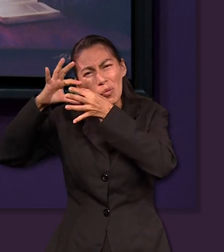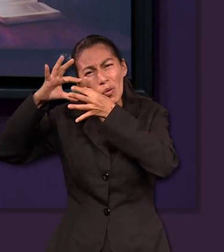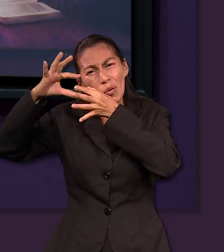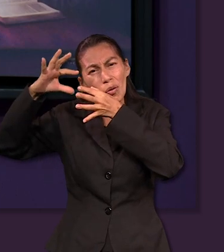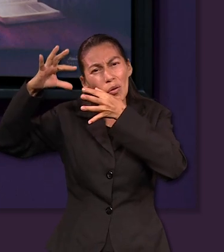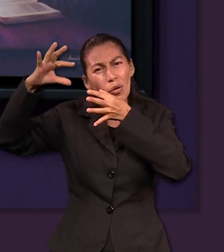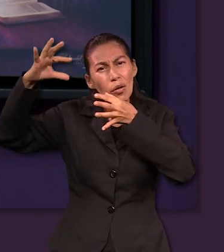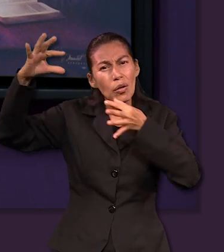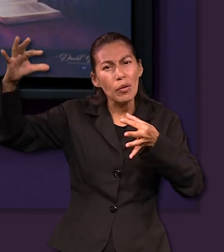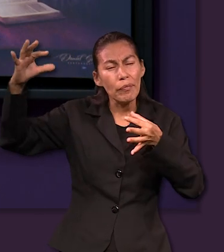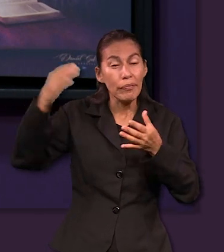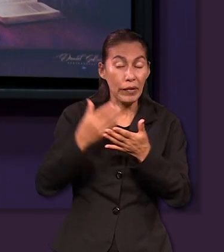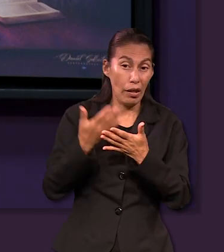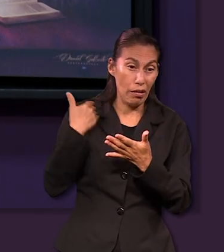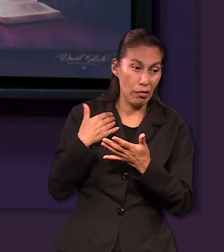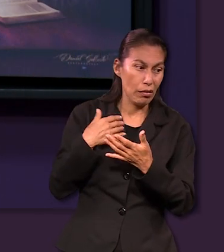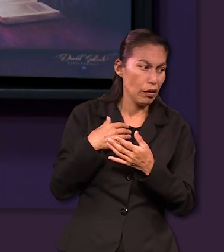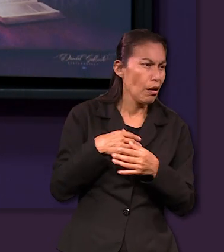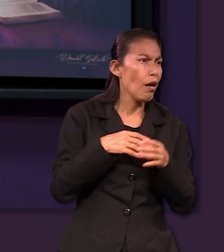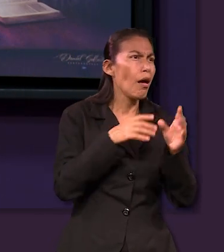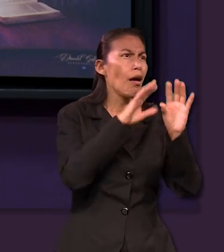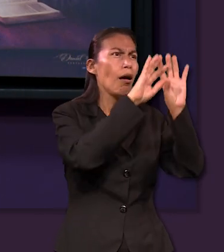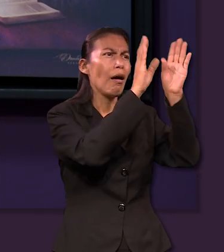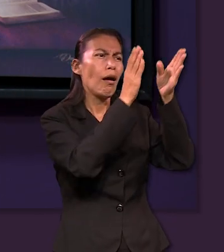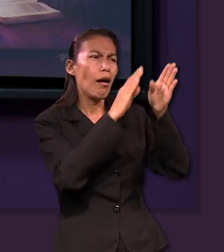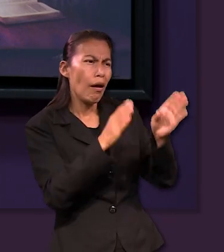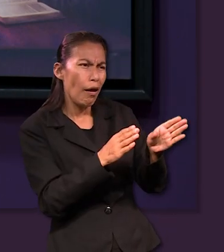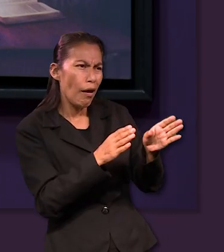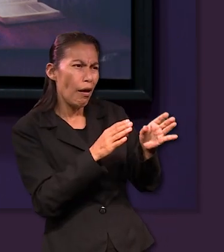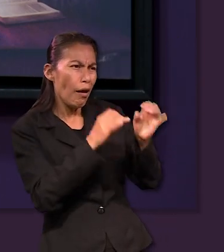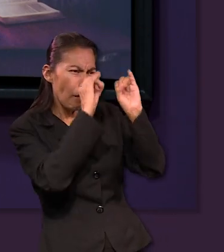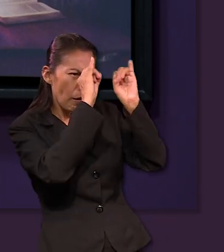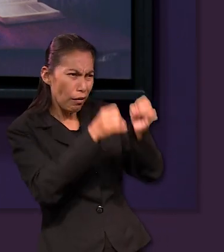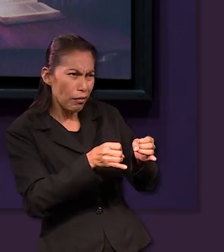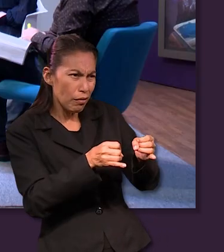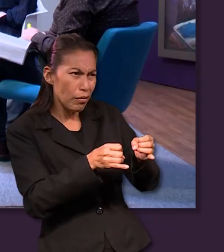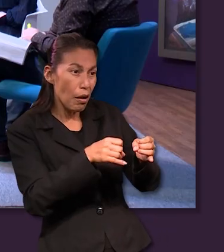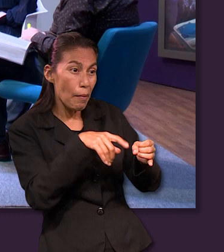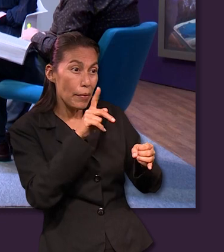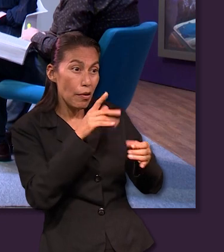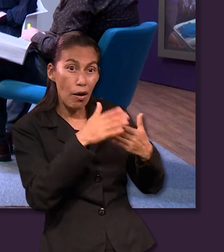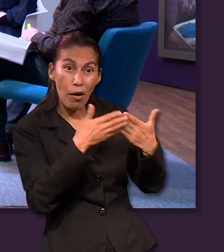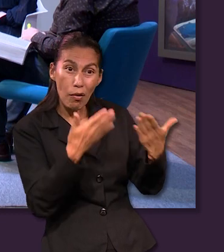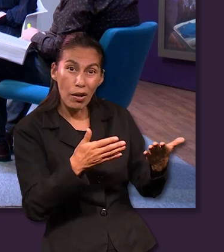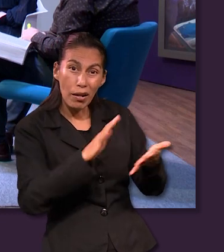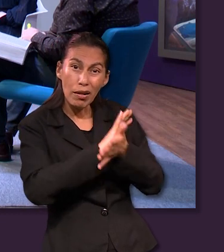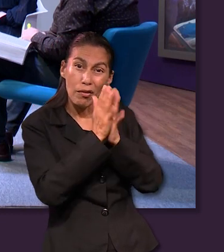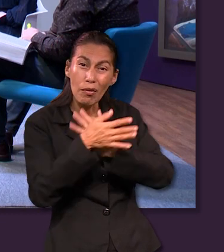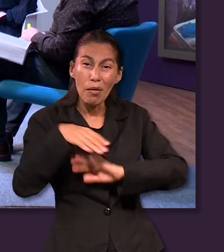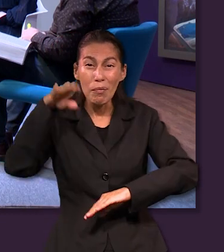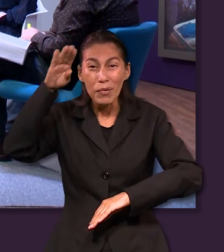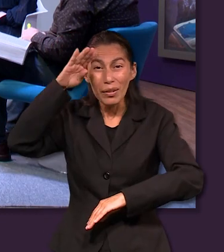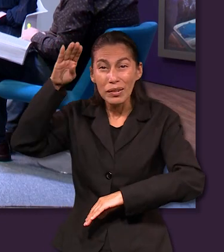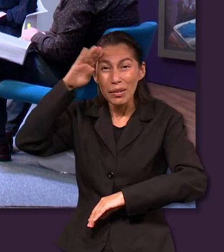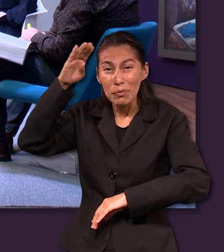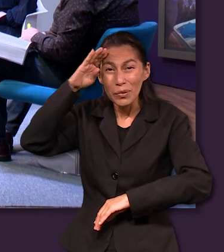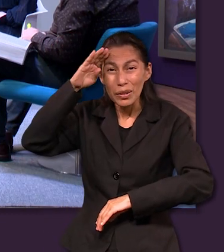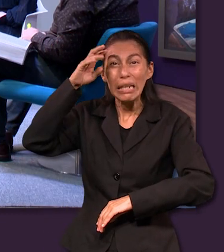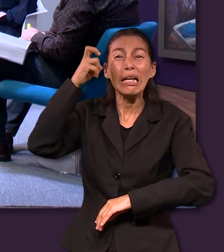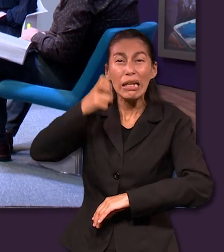en el pasado se pudieron ver como dioses como esculturas ¿no? sino pensamientos que nos pueden alejar de él muy